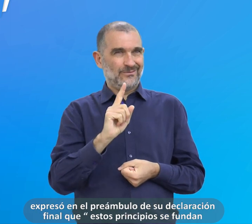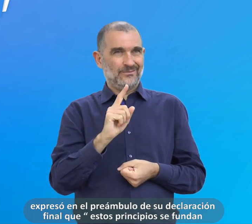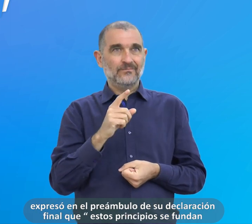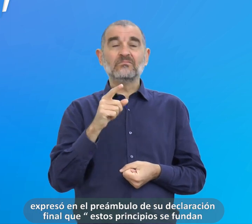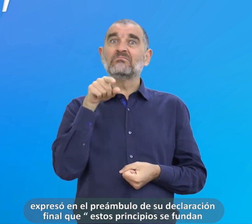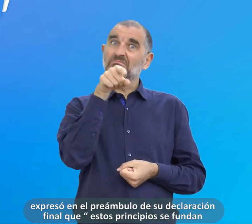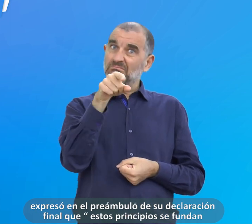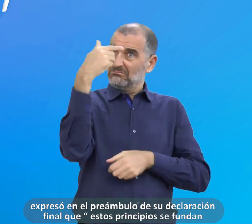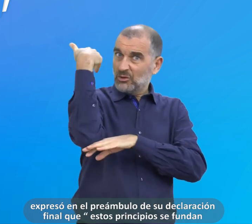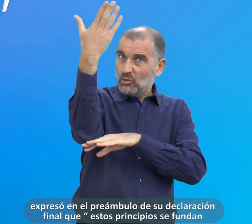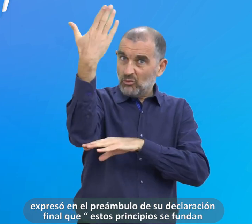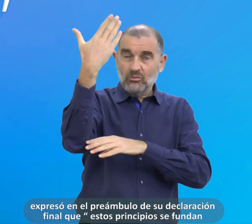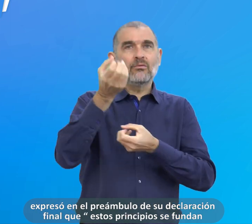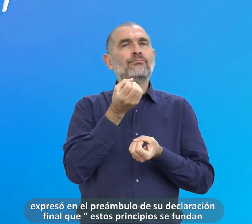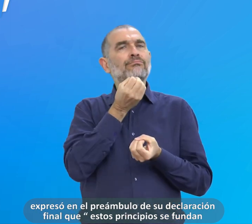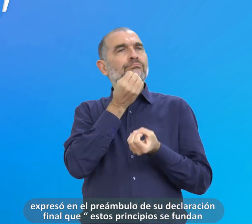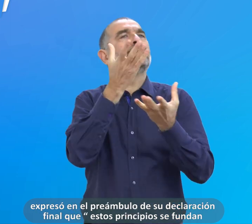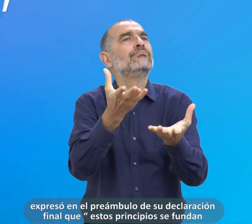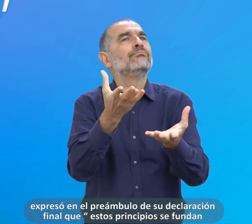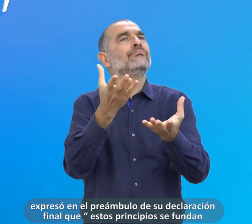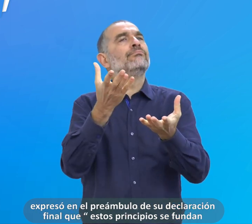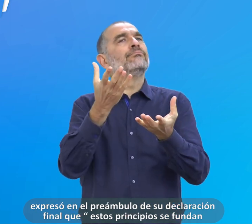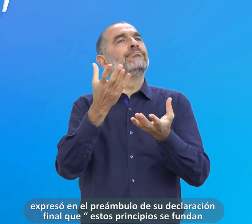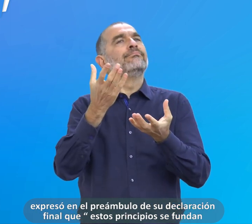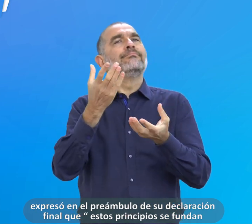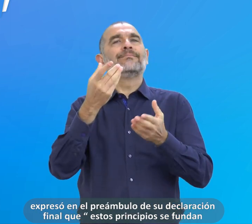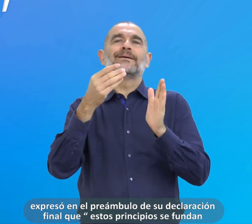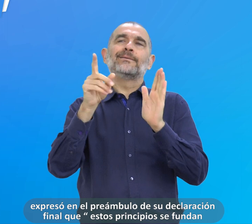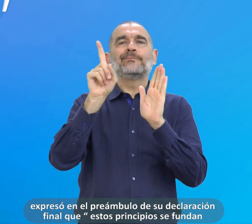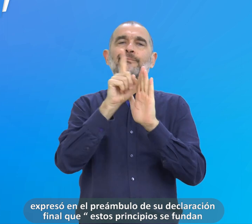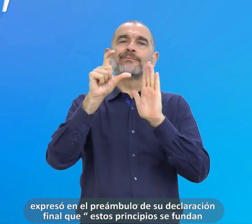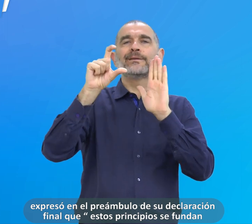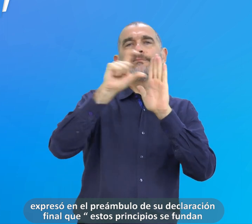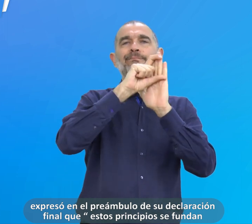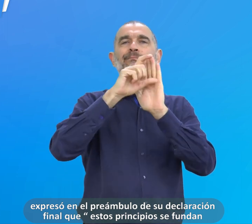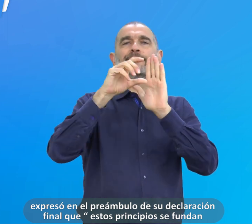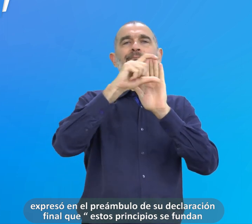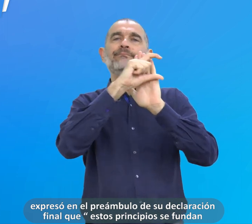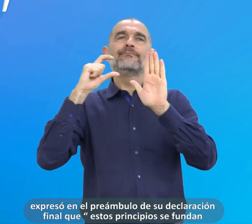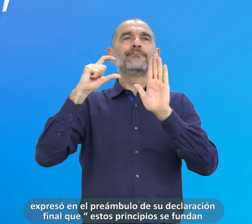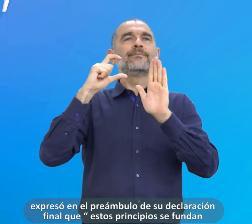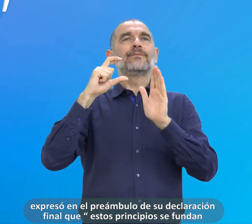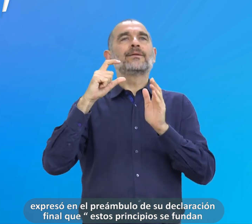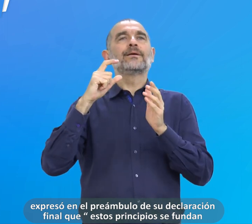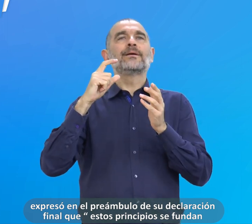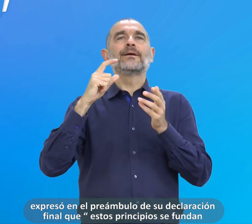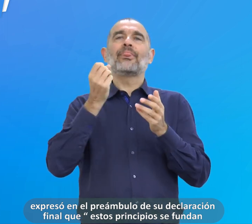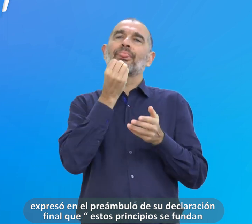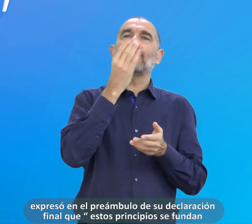eso la conferencia expresó en el preámbulo